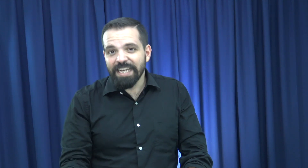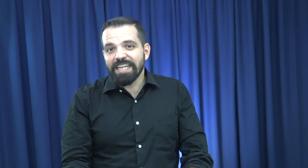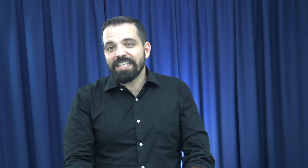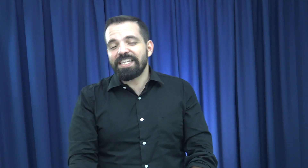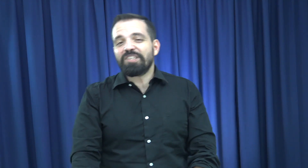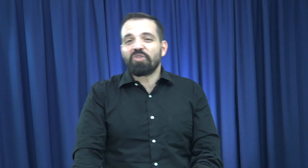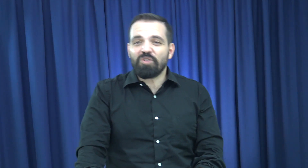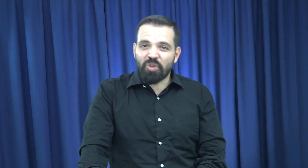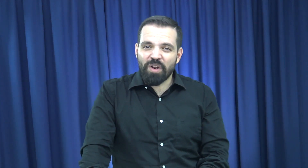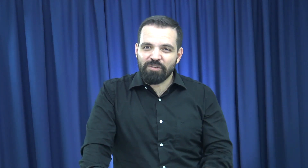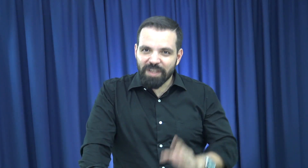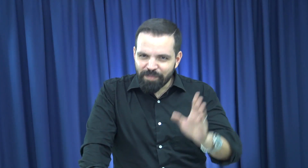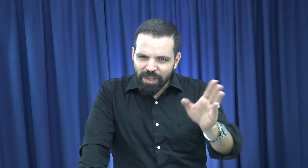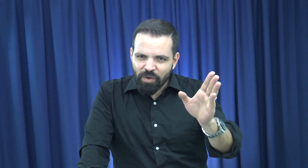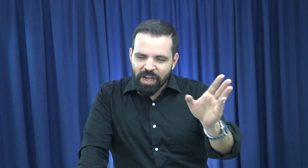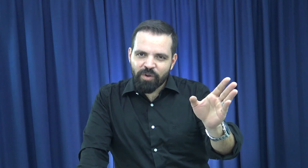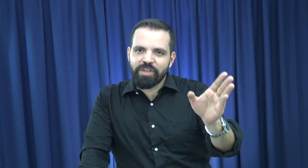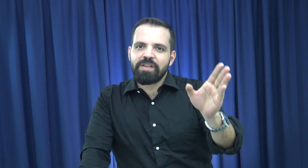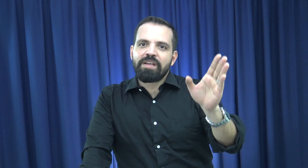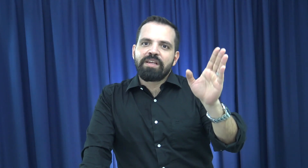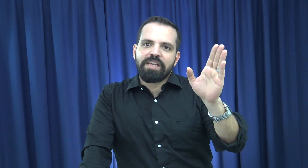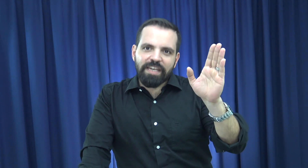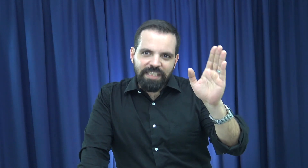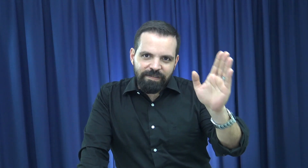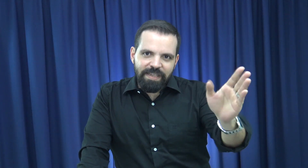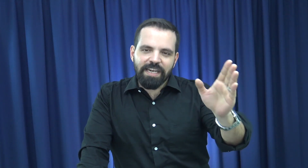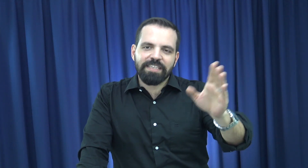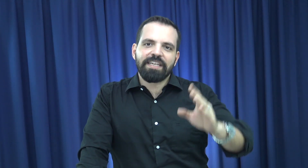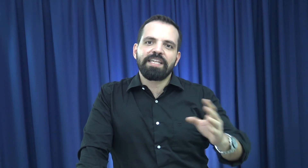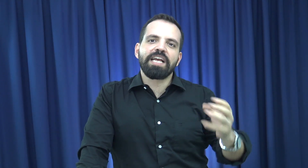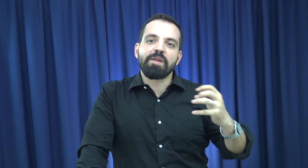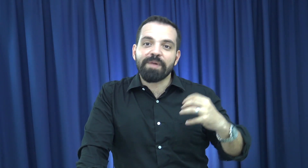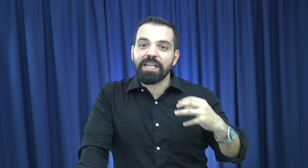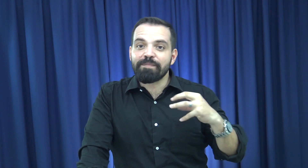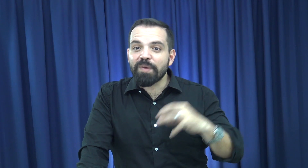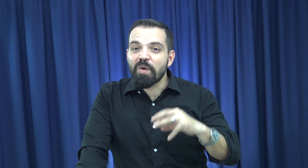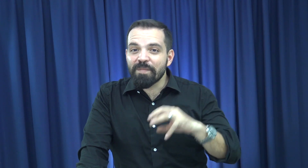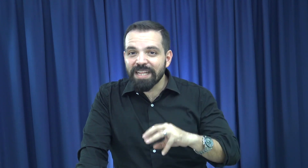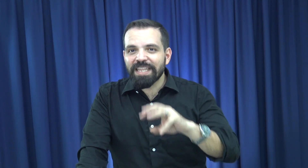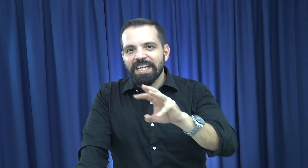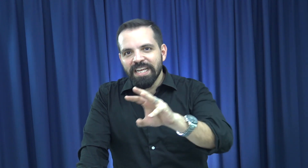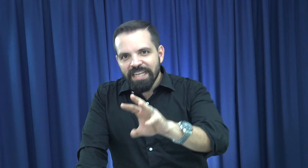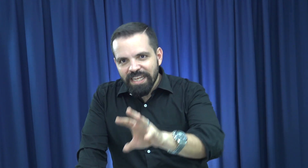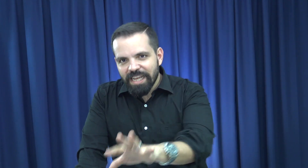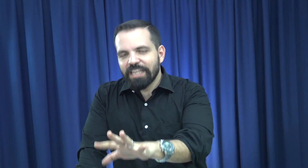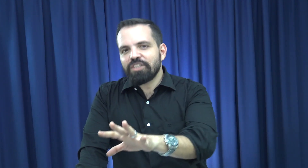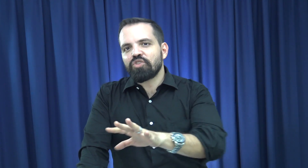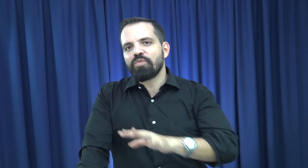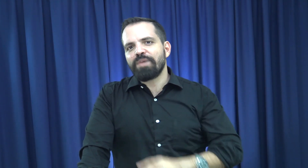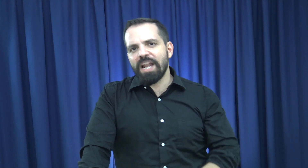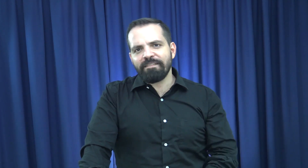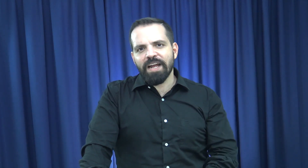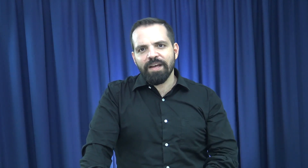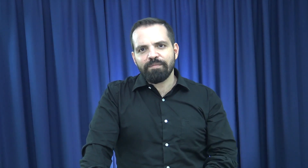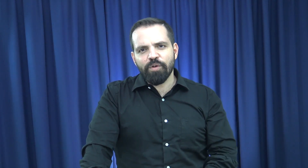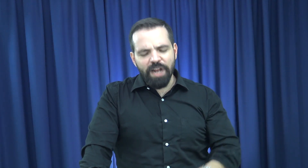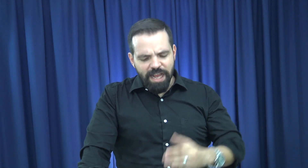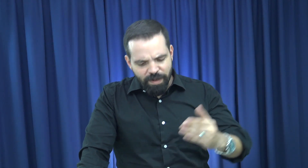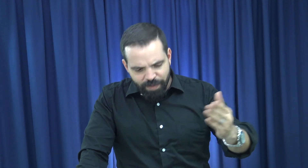destructora. Usted puede orar hoy y recibir la sanidad que el Padre promete en su palabra, podrá Él